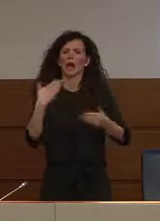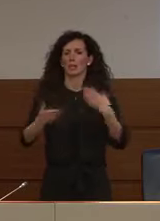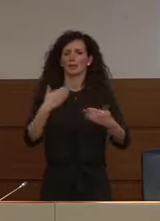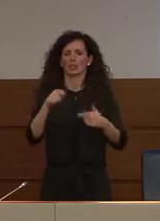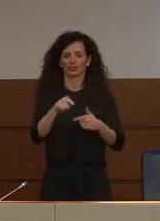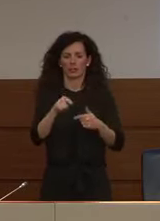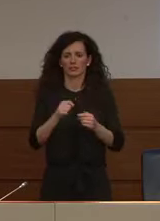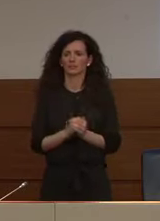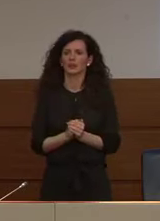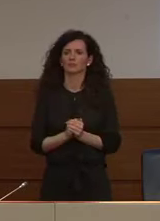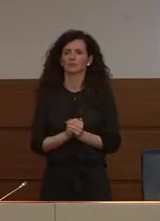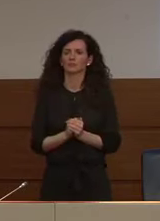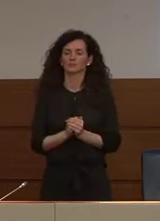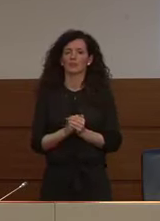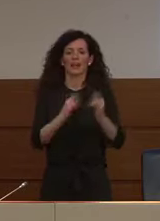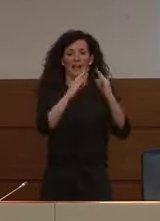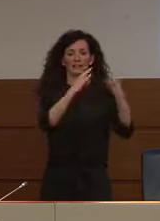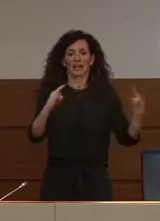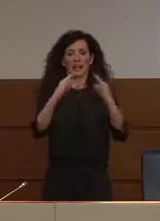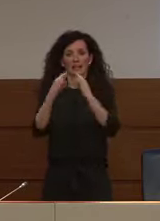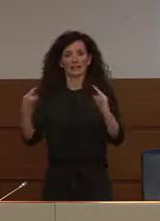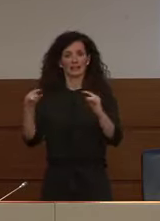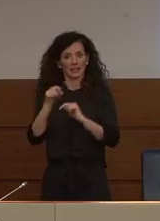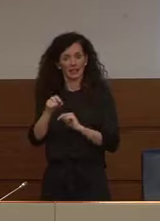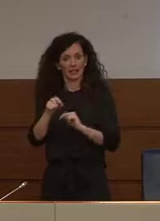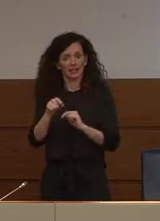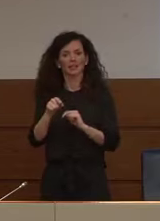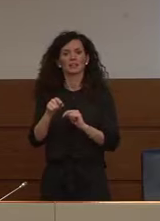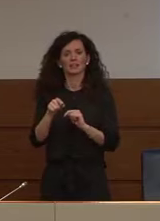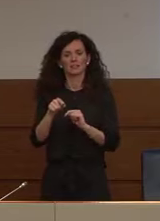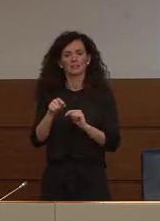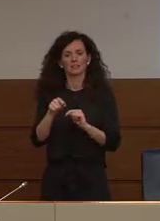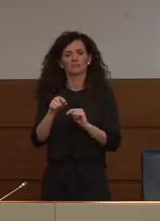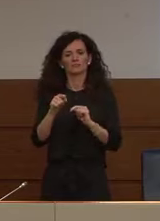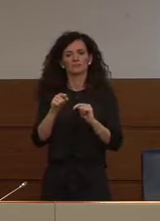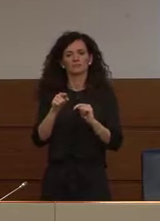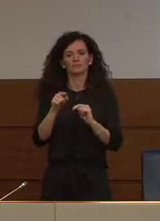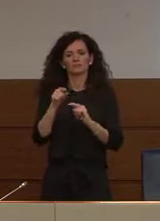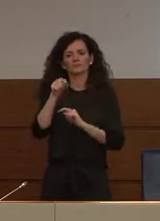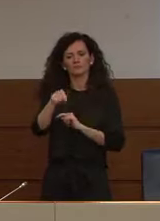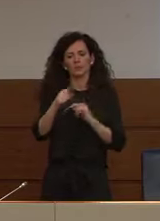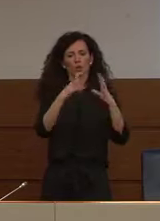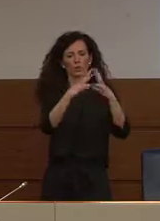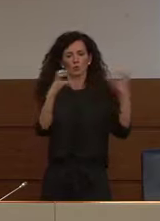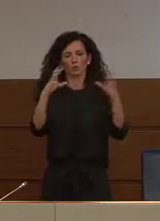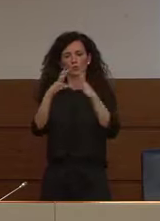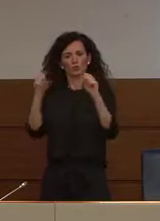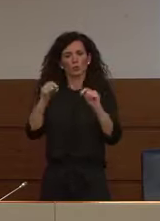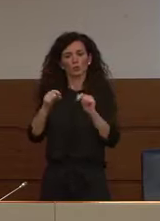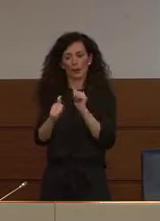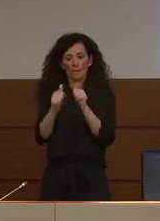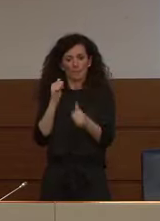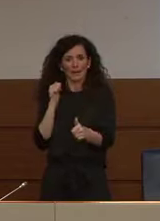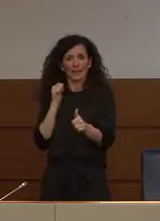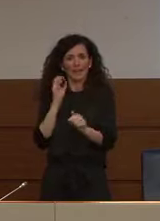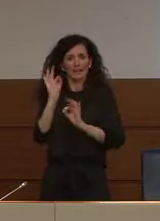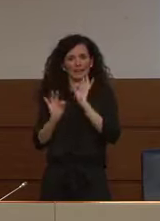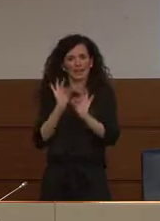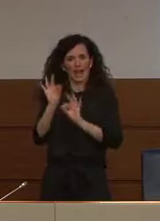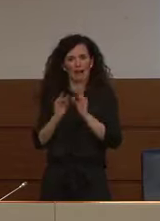dato che cresce è quello delle tende destinate a strutture per il pre-triage